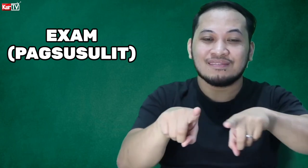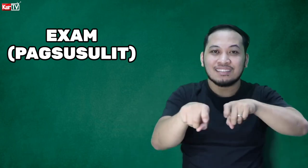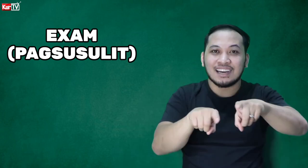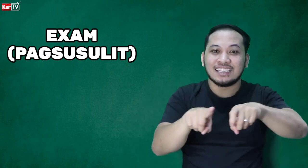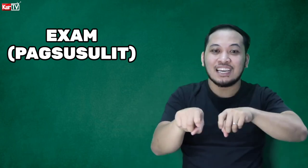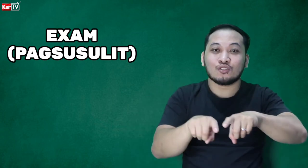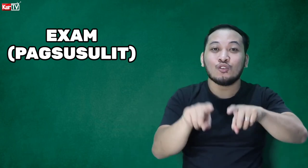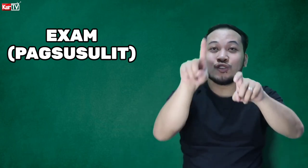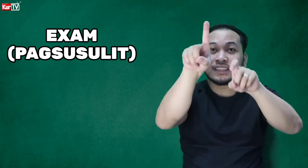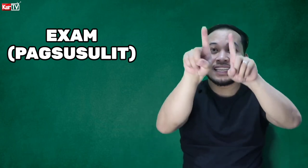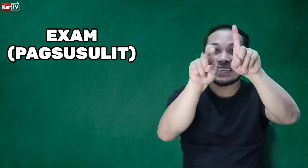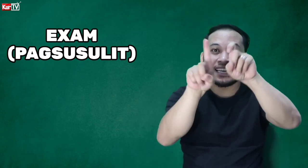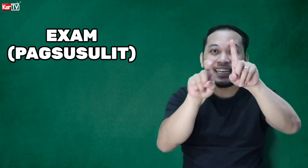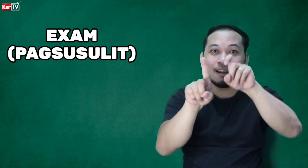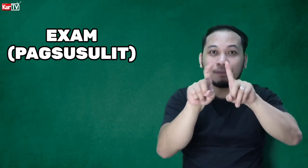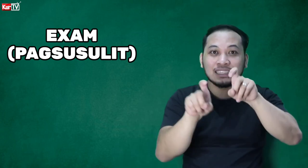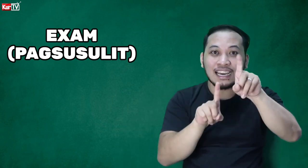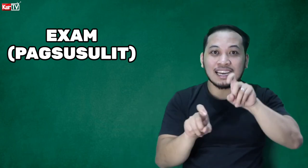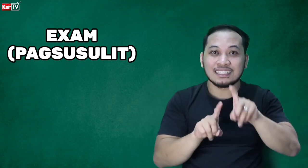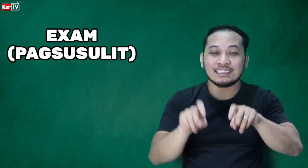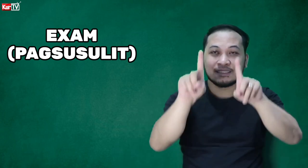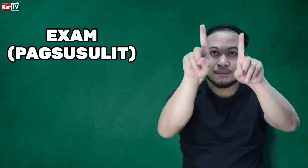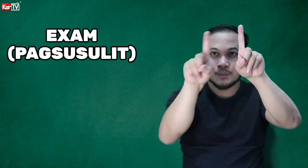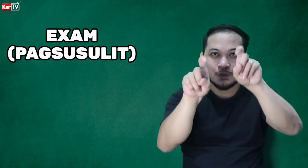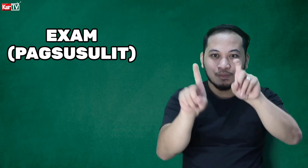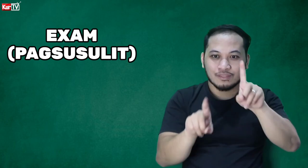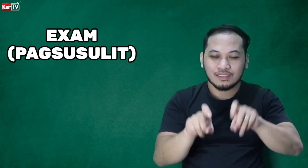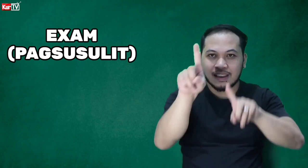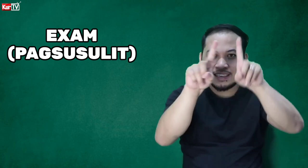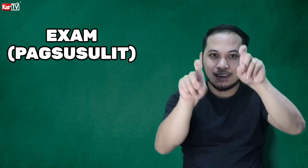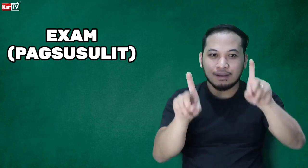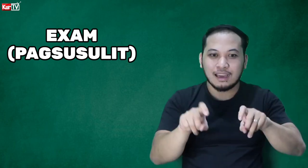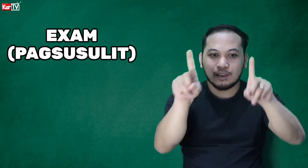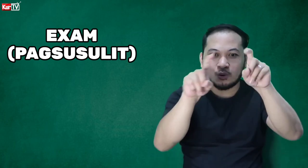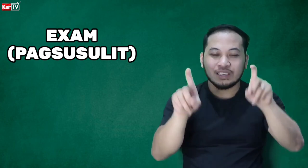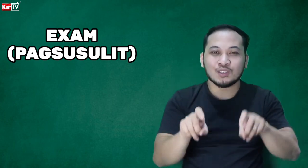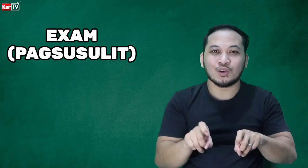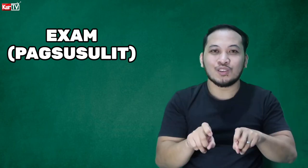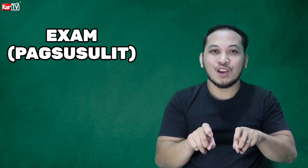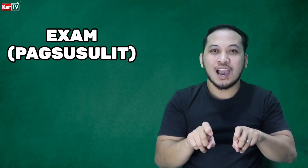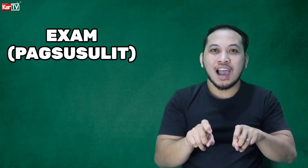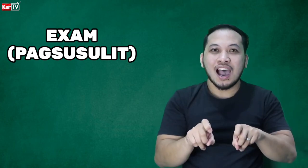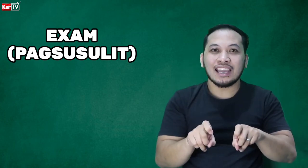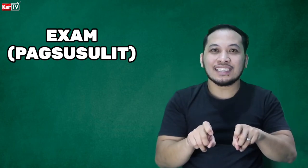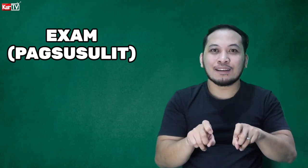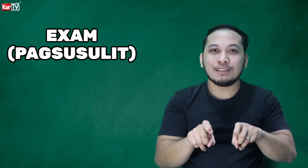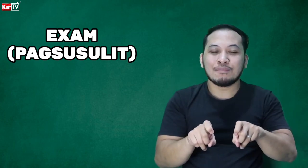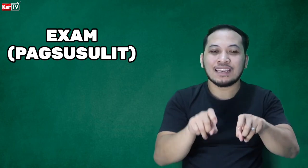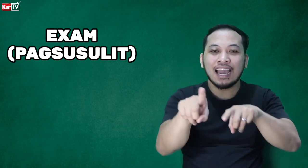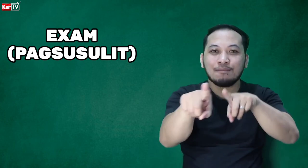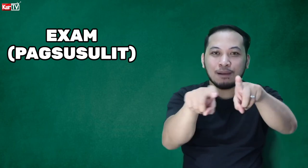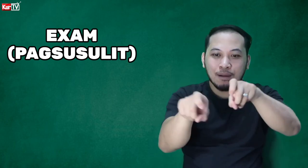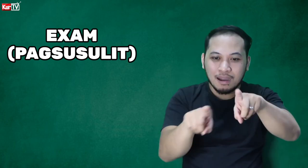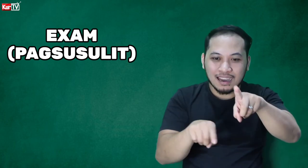Ayan. Kung yung test kalina pataas. Ayan. Maraming question. Ang exam naman ay pababa.